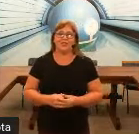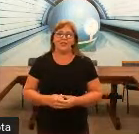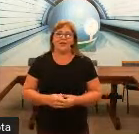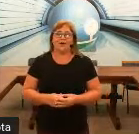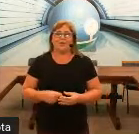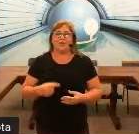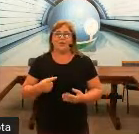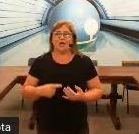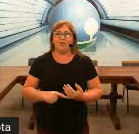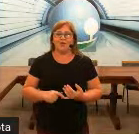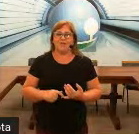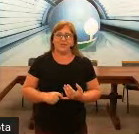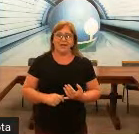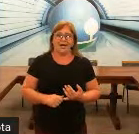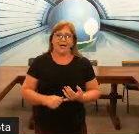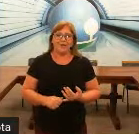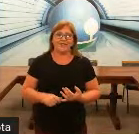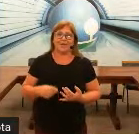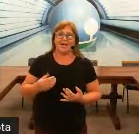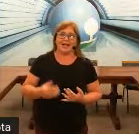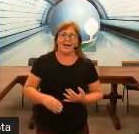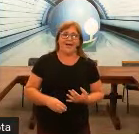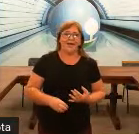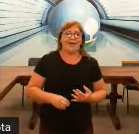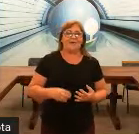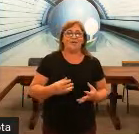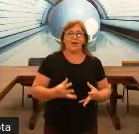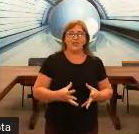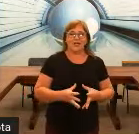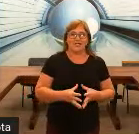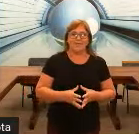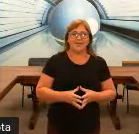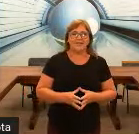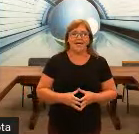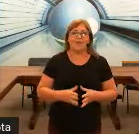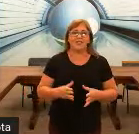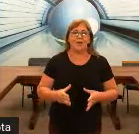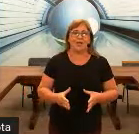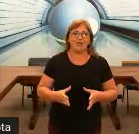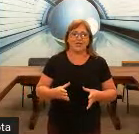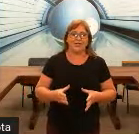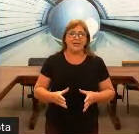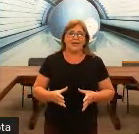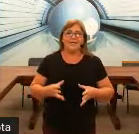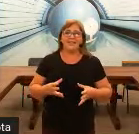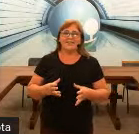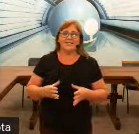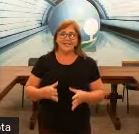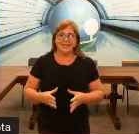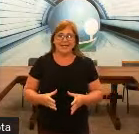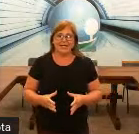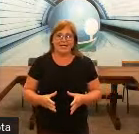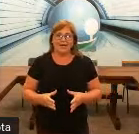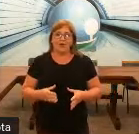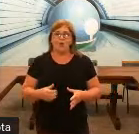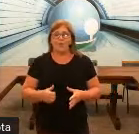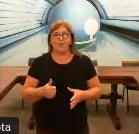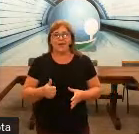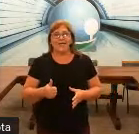todo profissional que trabalha lá é fluente em Libras. É uma escola onde ensina como primeira